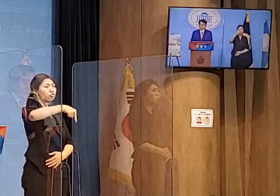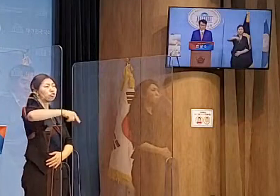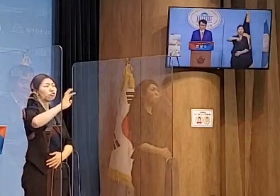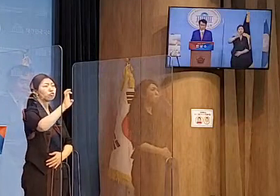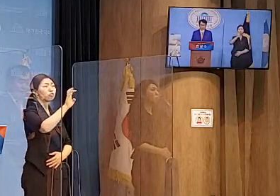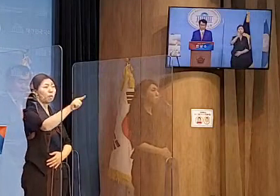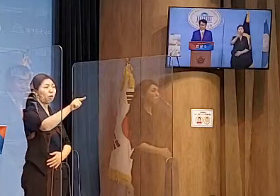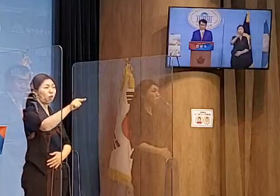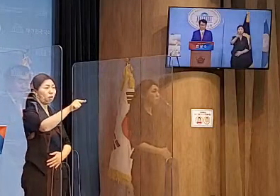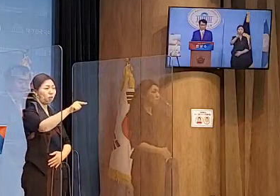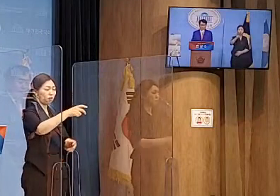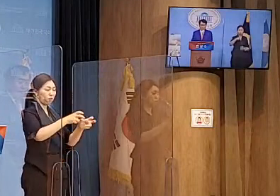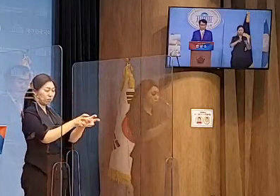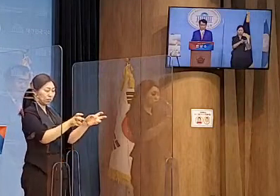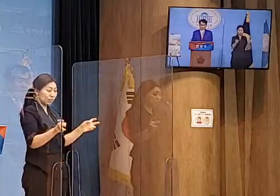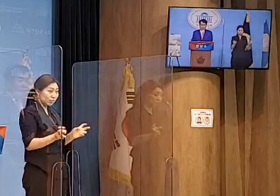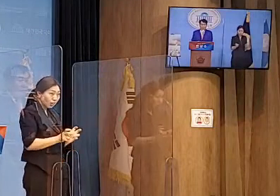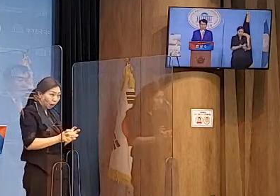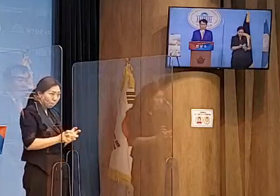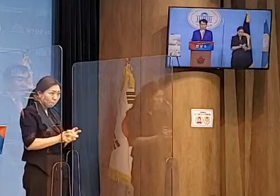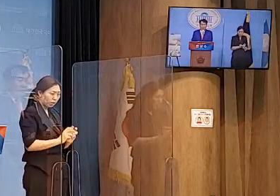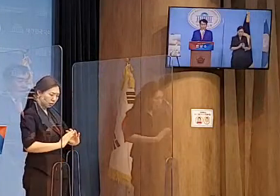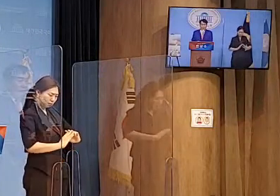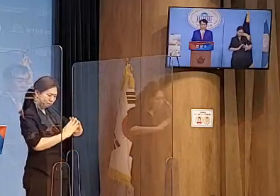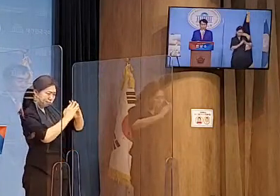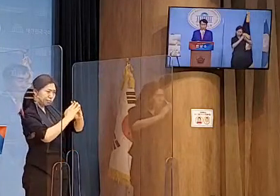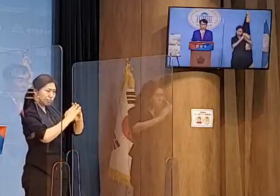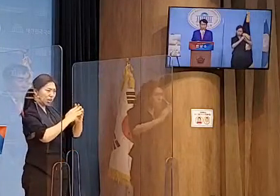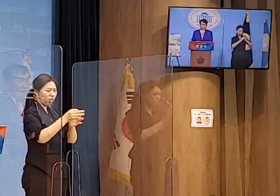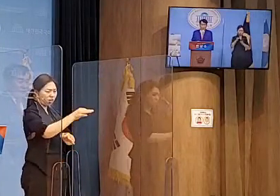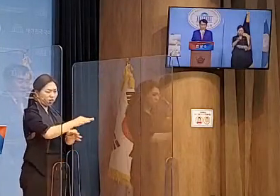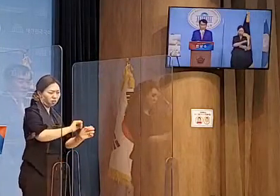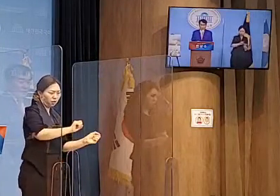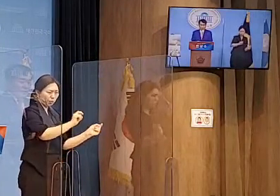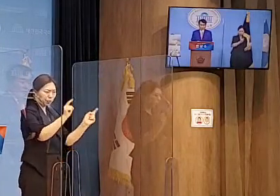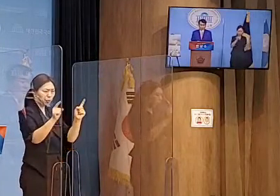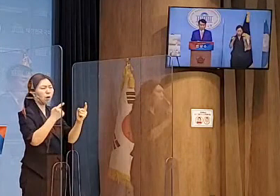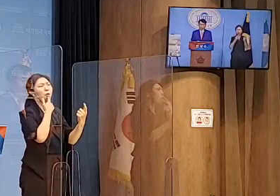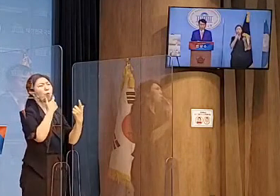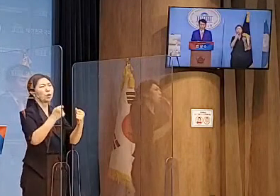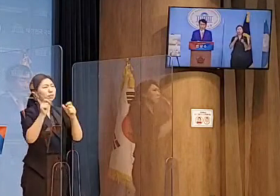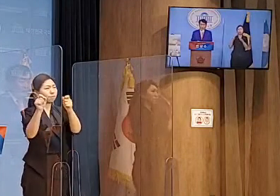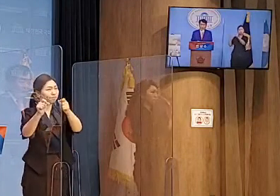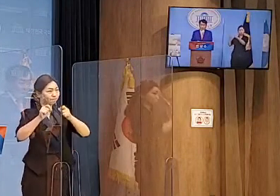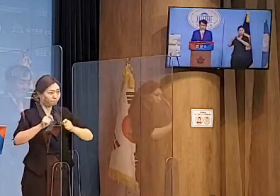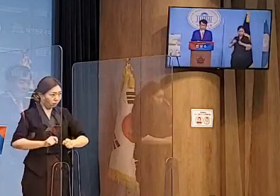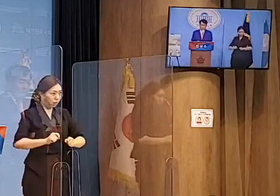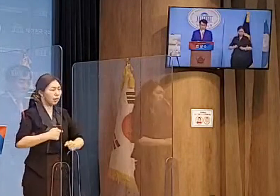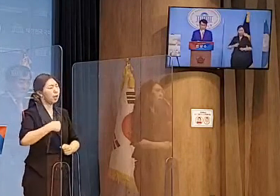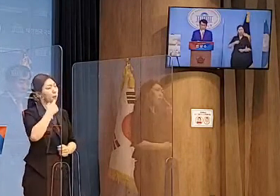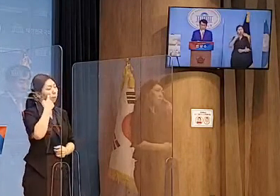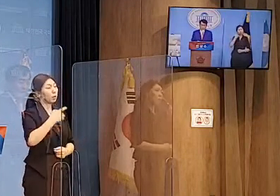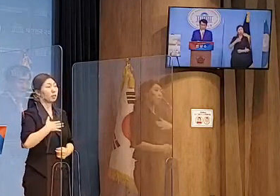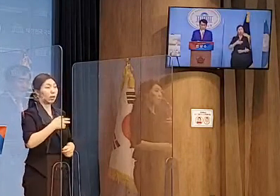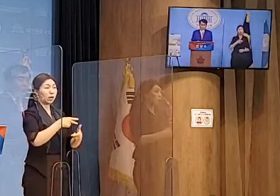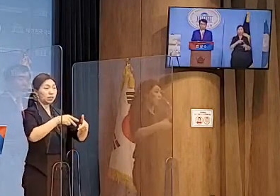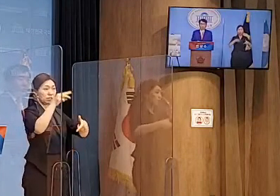되겠습니다. 저 안상수가 인천광역시장 재임 시